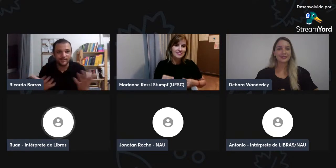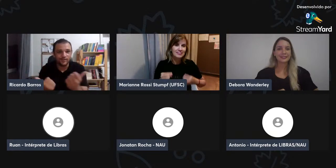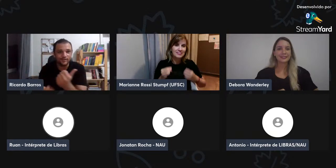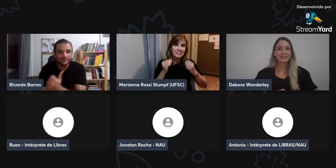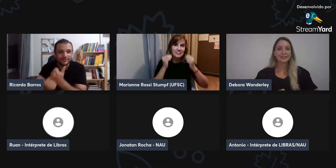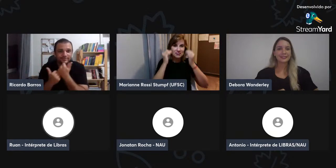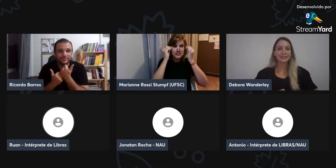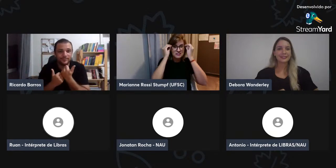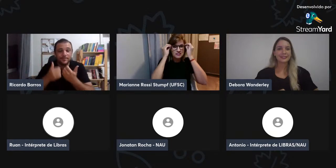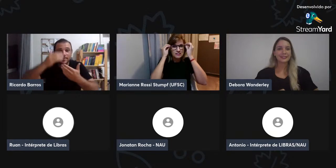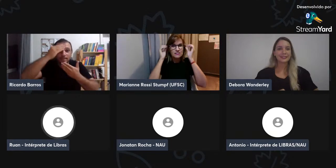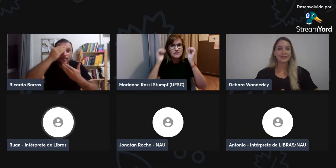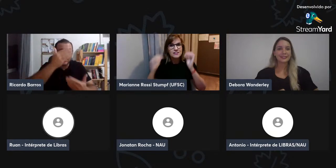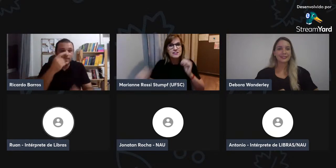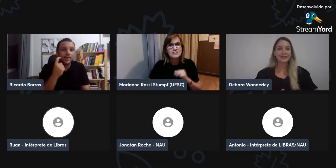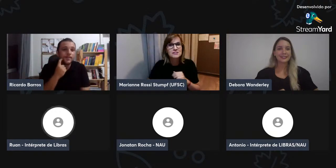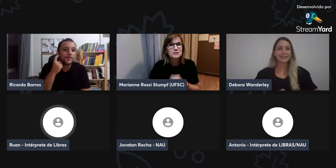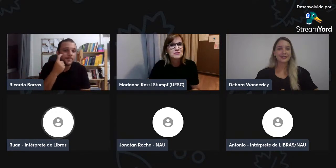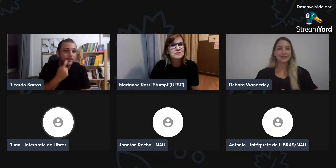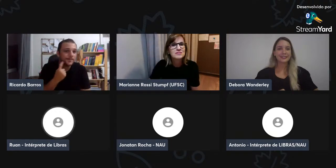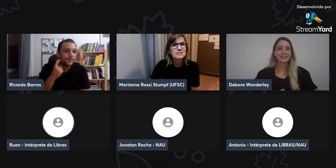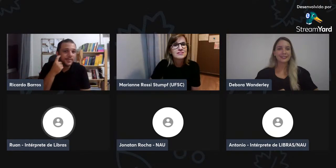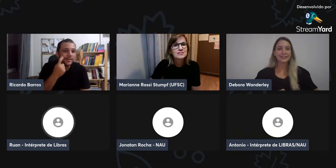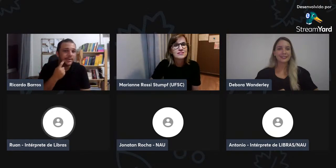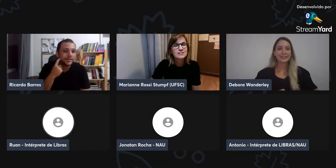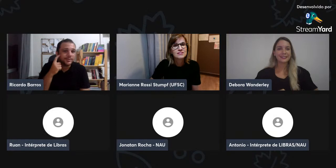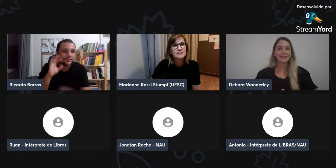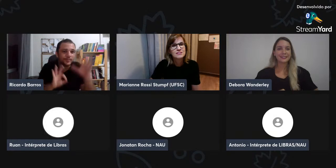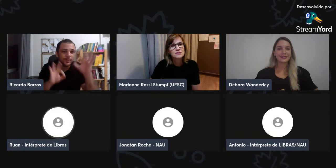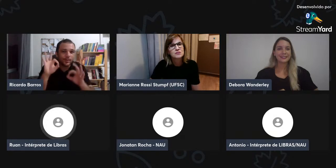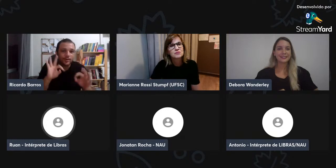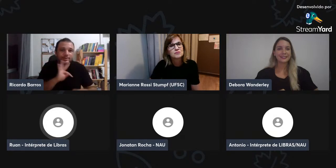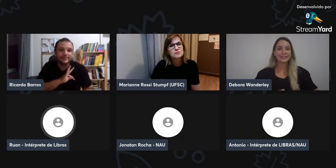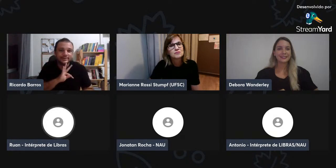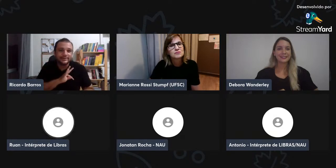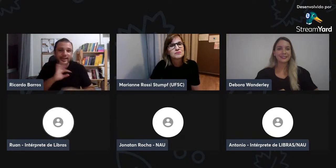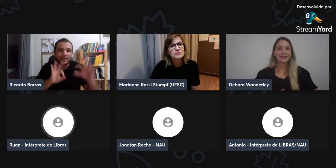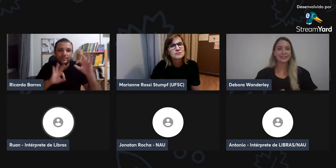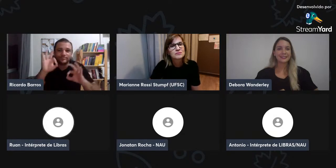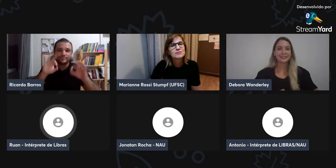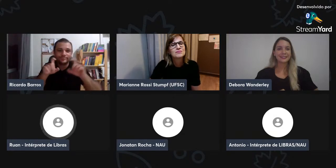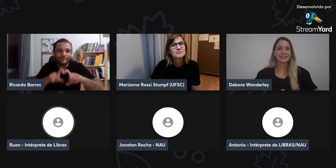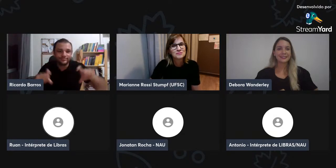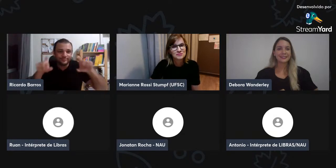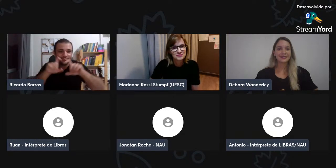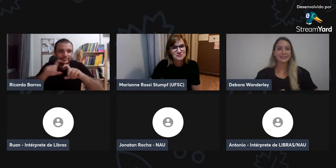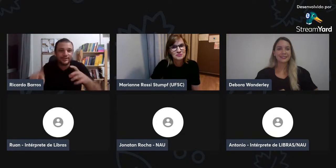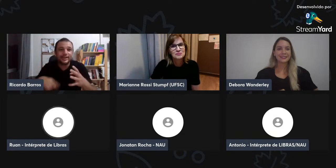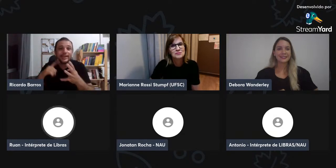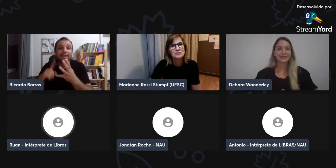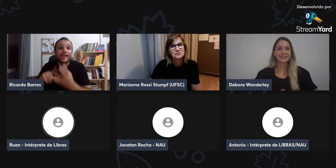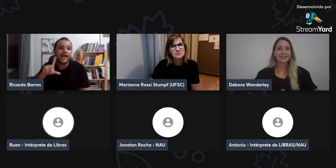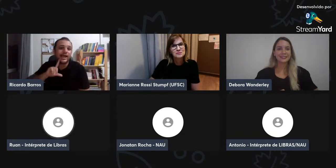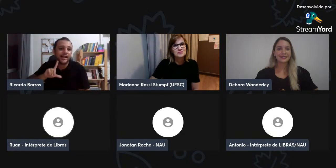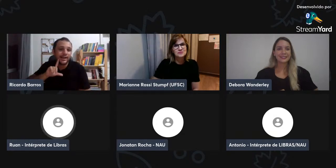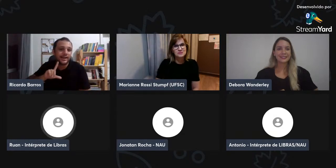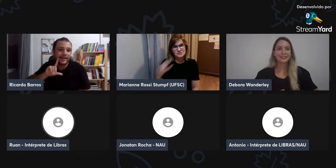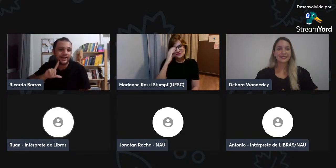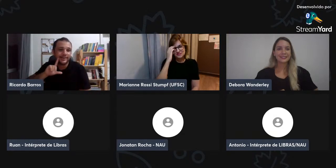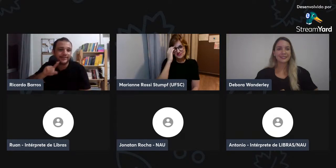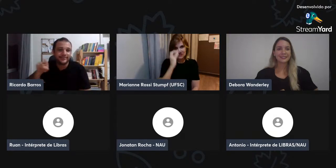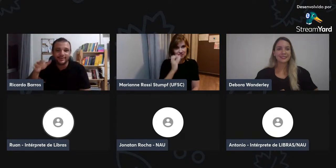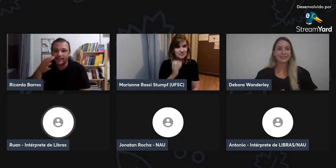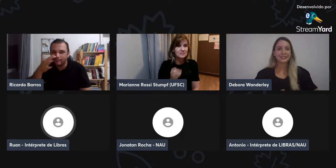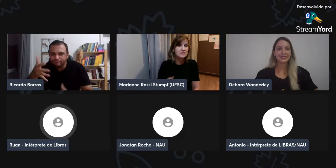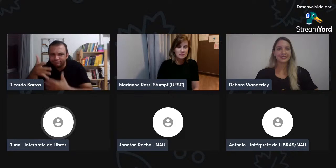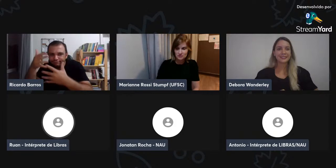Muito obrigado a vocês pela interpretação, pelo apoio, pela ajuda. E também ao Pedro, suporte técnico, estava aí nos bastidores.